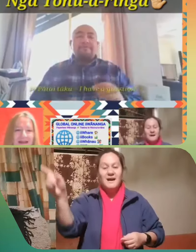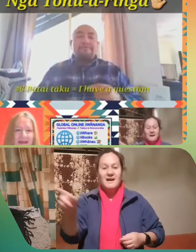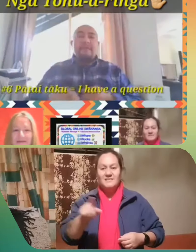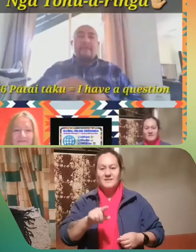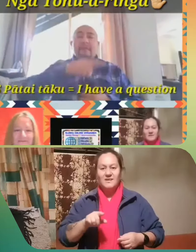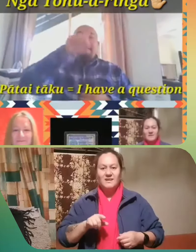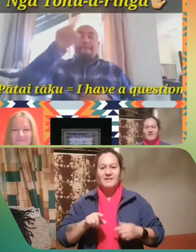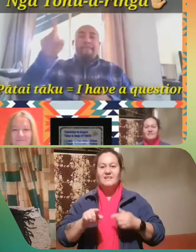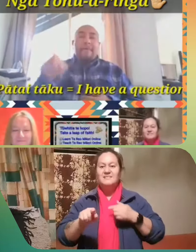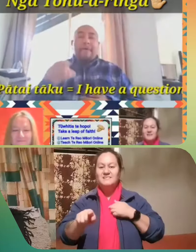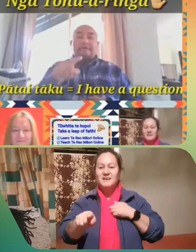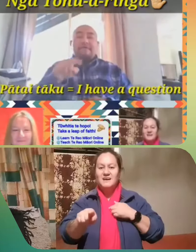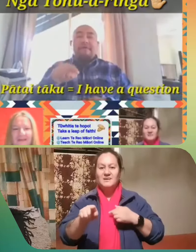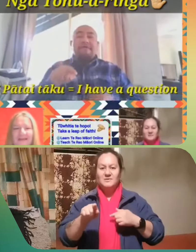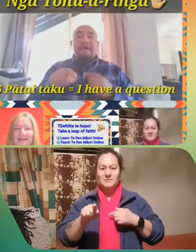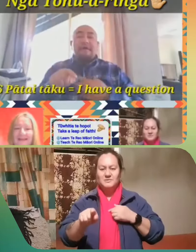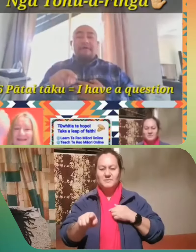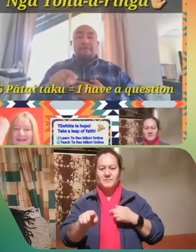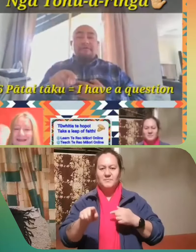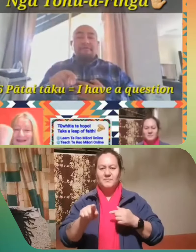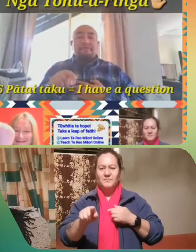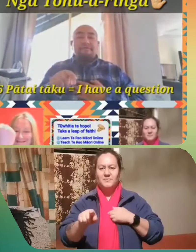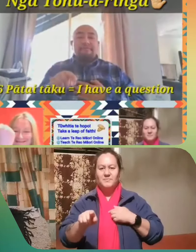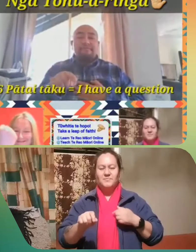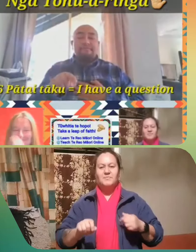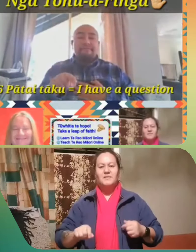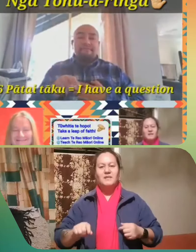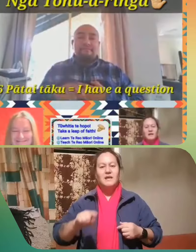Pātai tākuu.